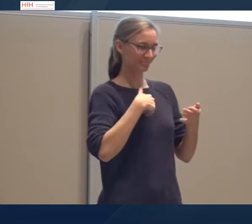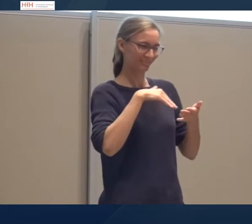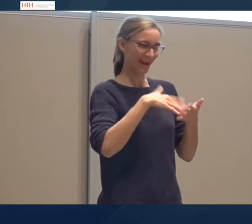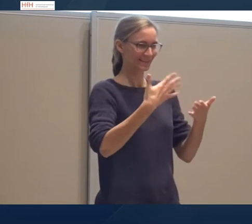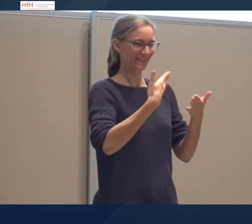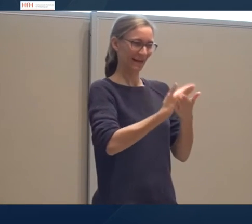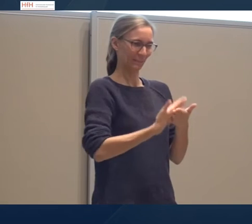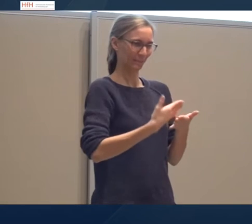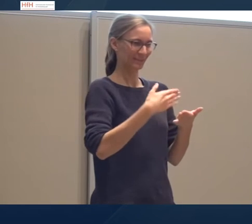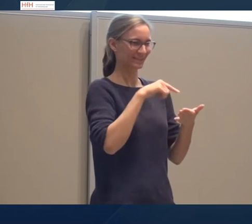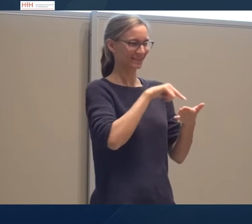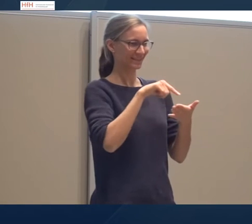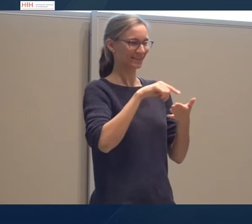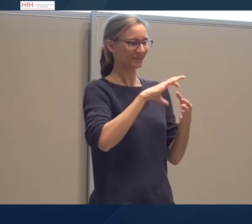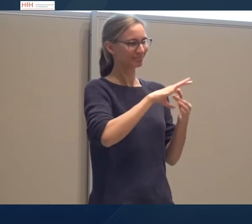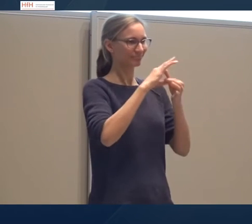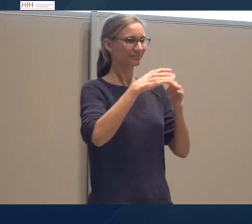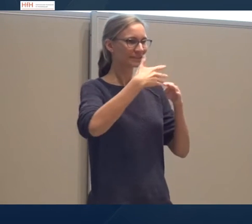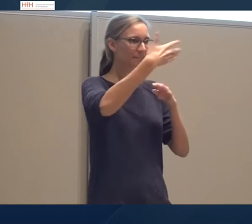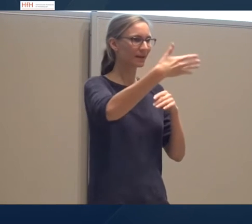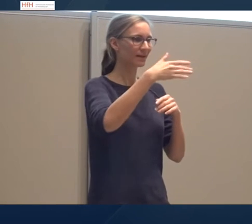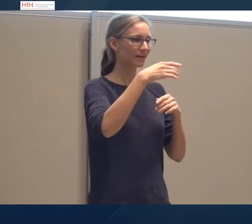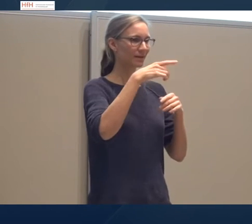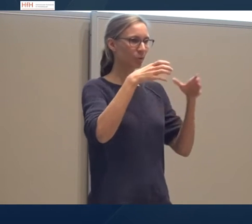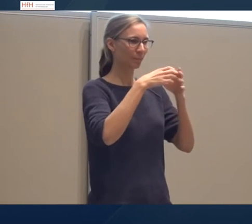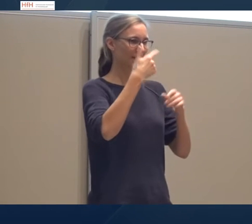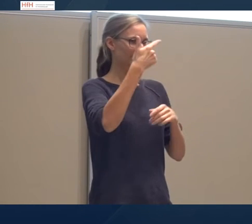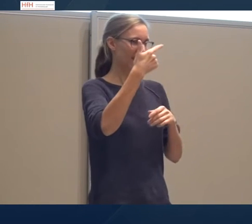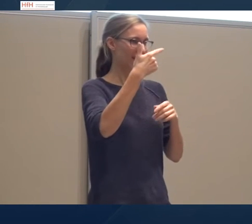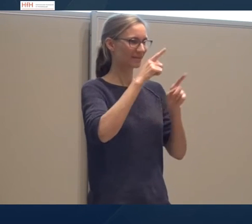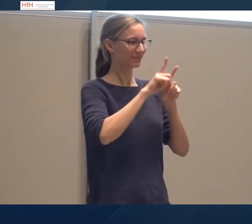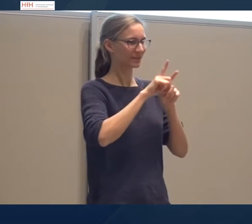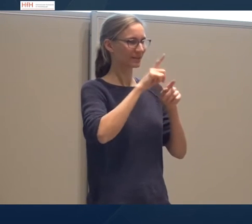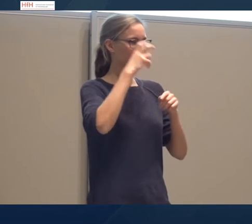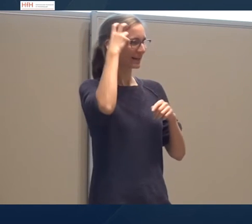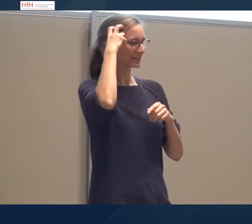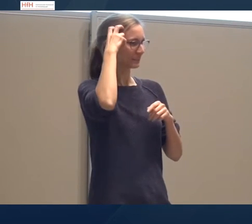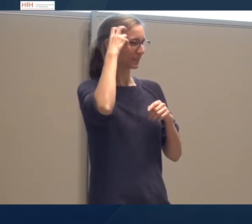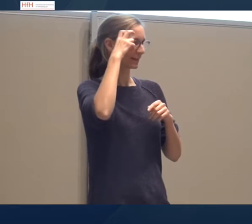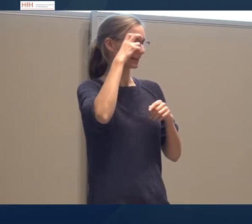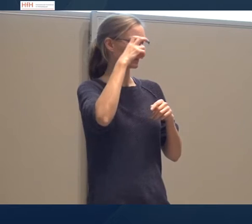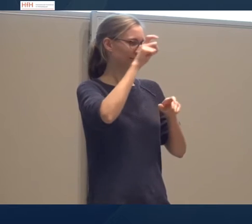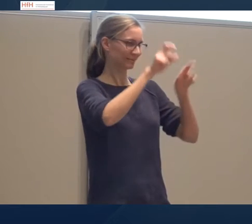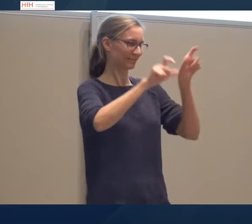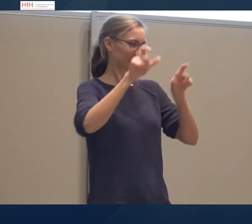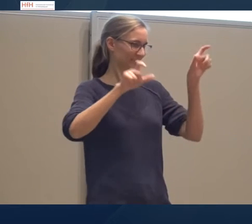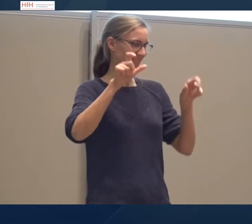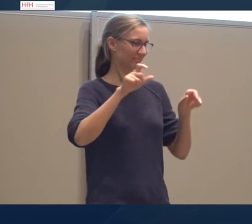Das sind die Ergebnisse, die wir jetzt für die weitere Phase mit der Gruppe